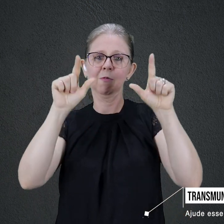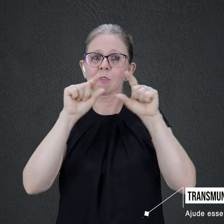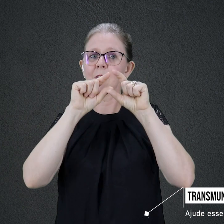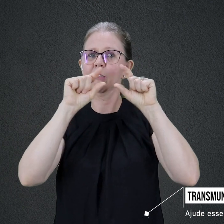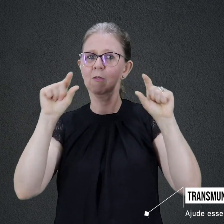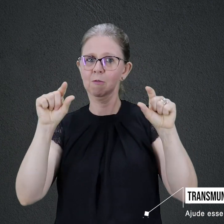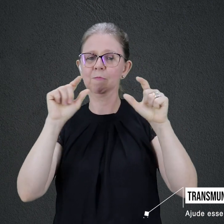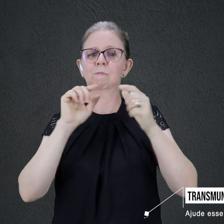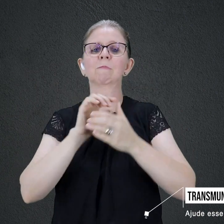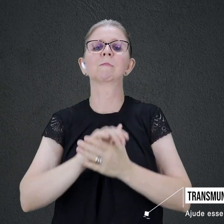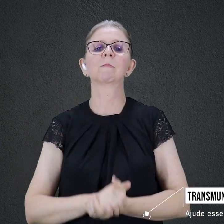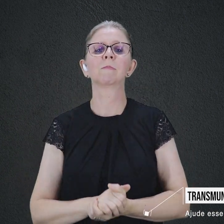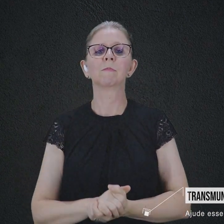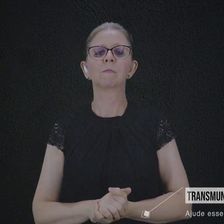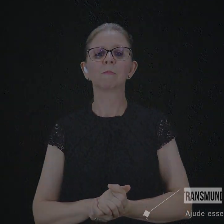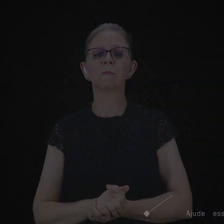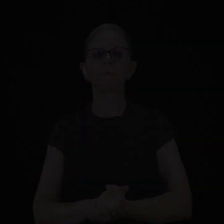2 barra barra Abertura